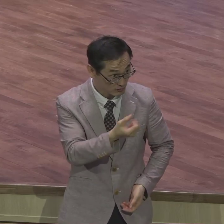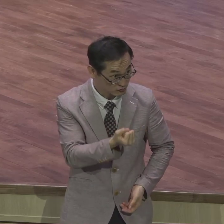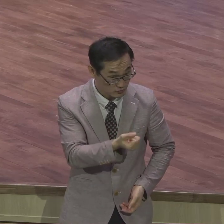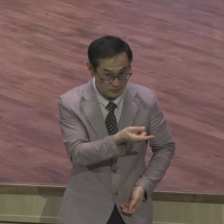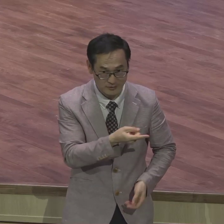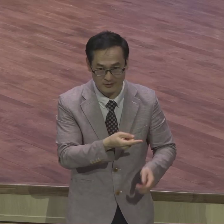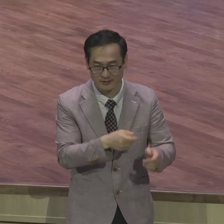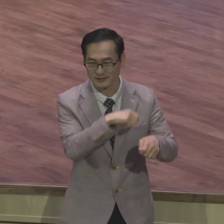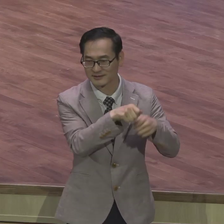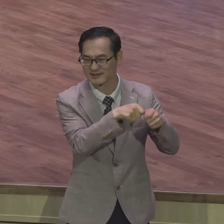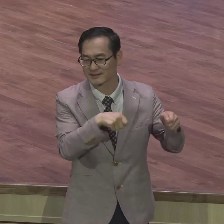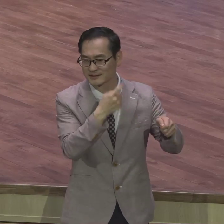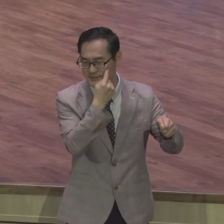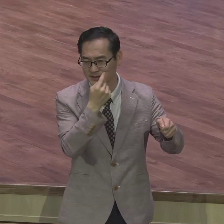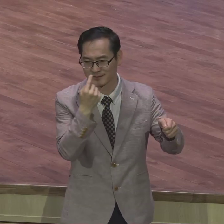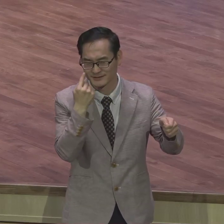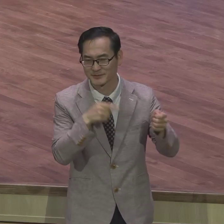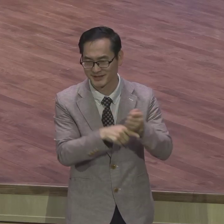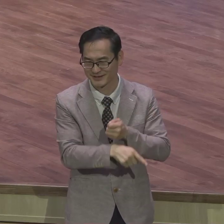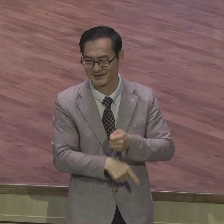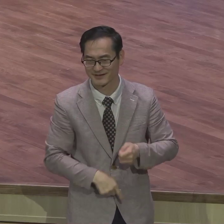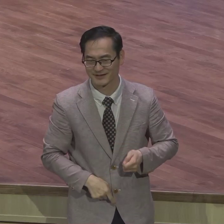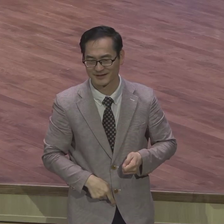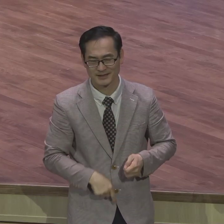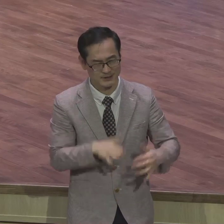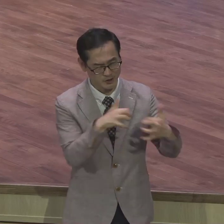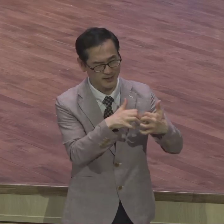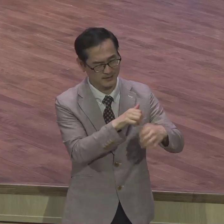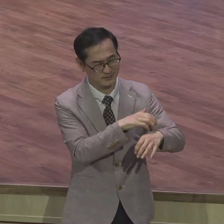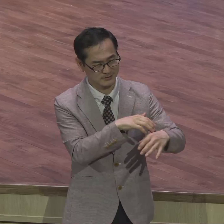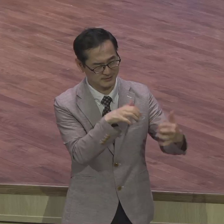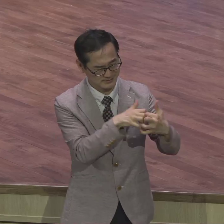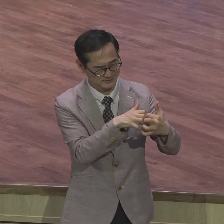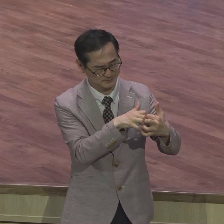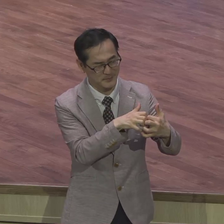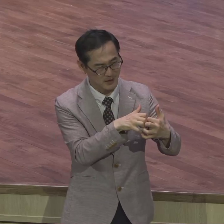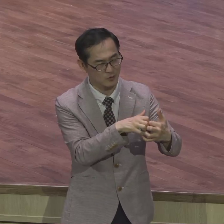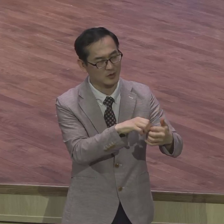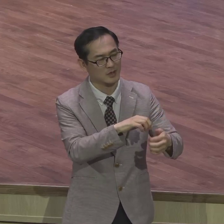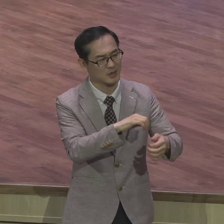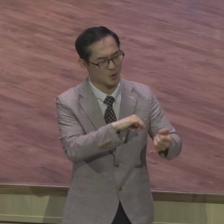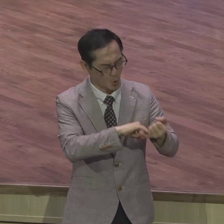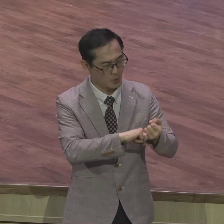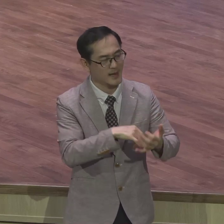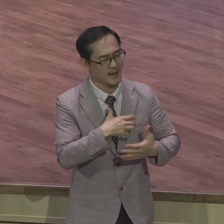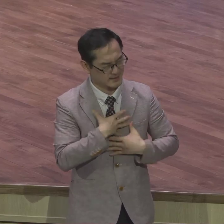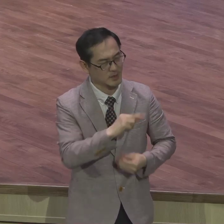잘 다니고 무사히 귀환하라 라고 하는 의미가 있다라고요 넥타이